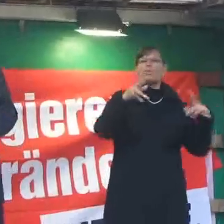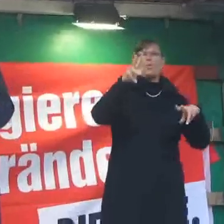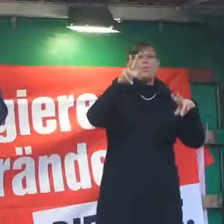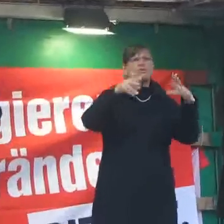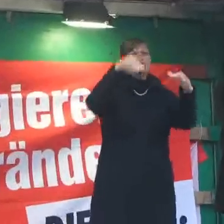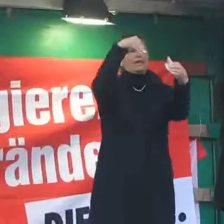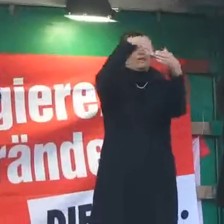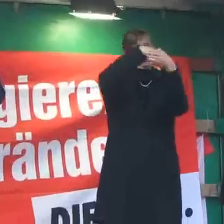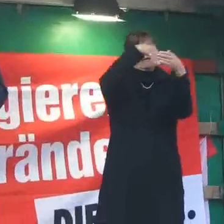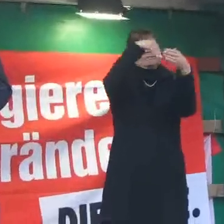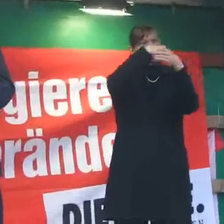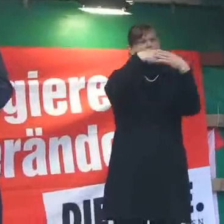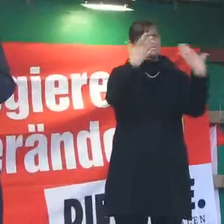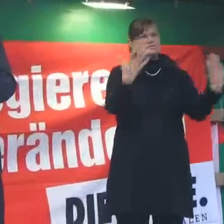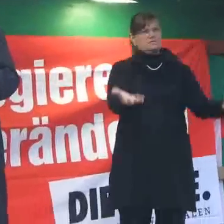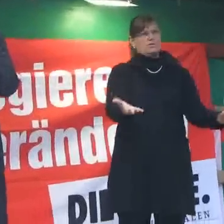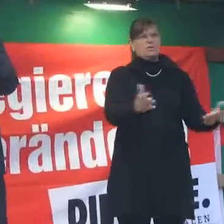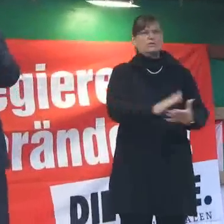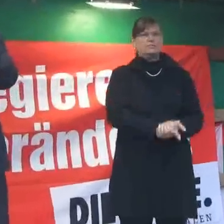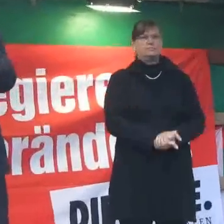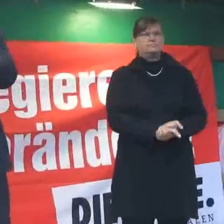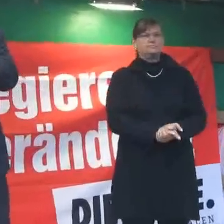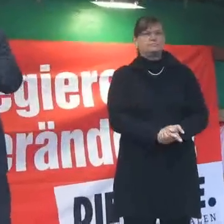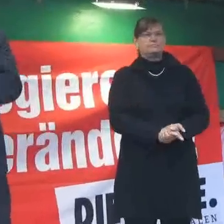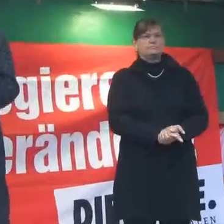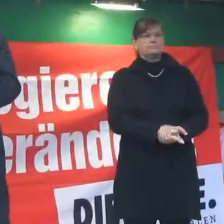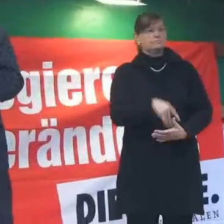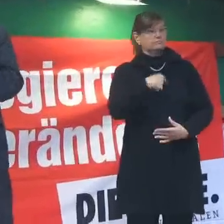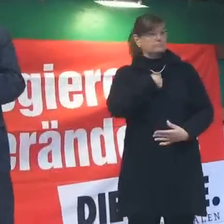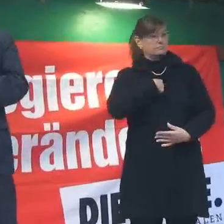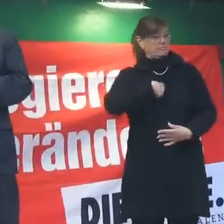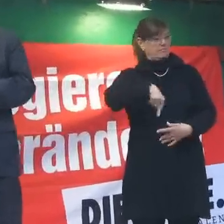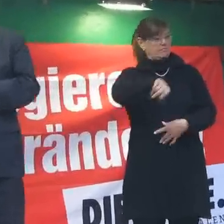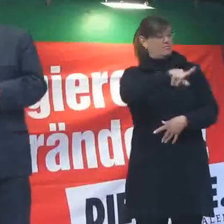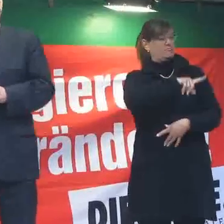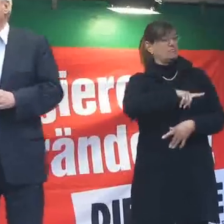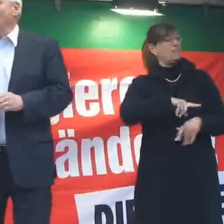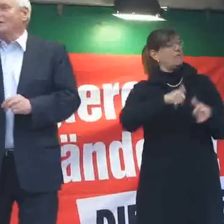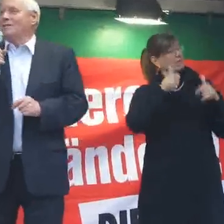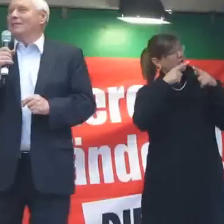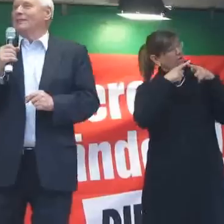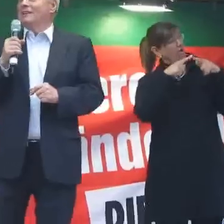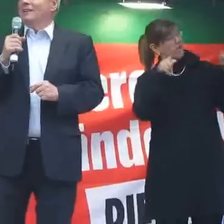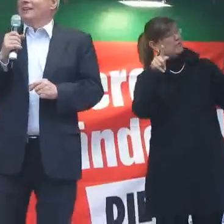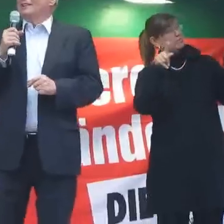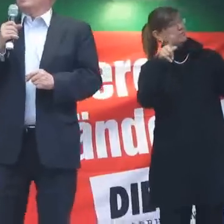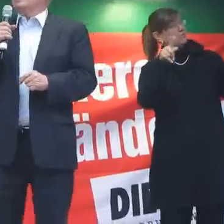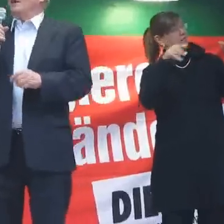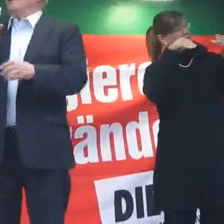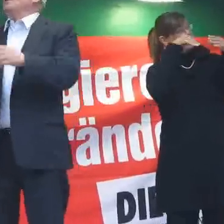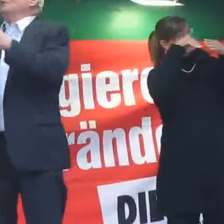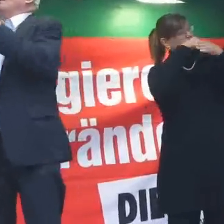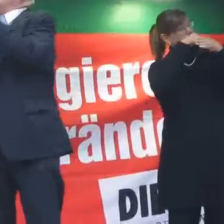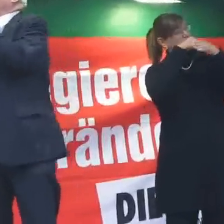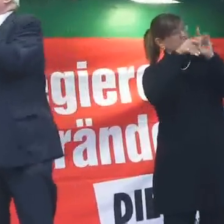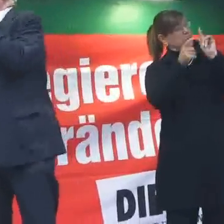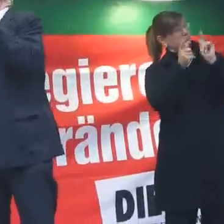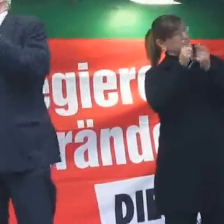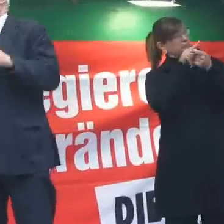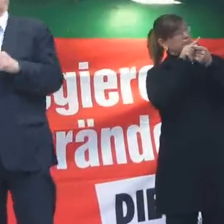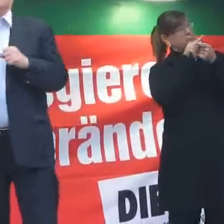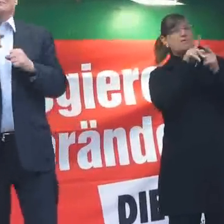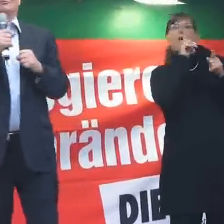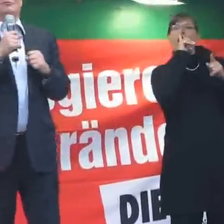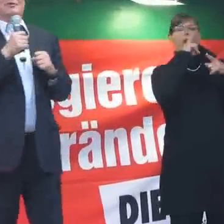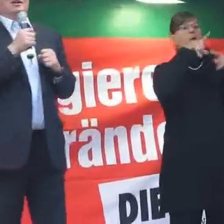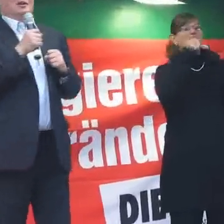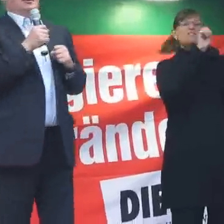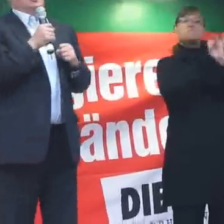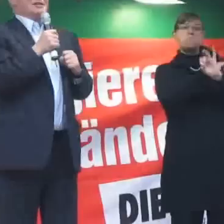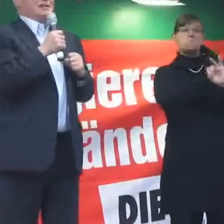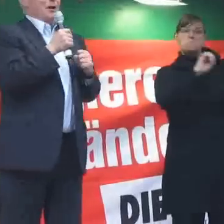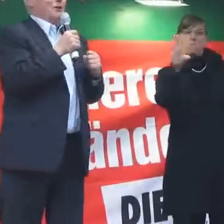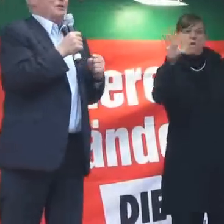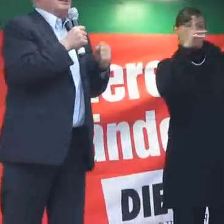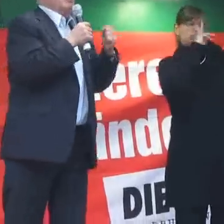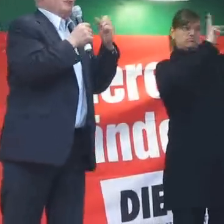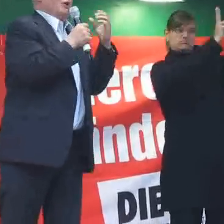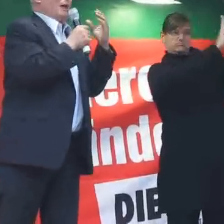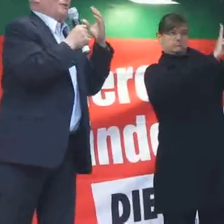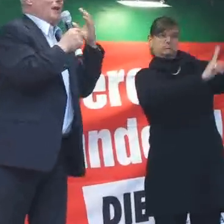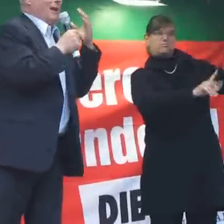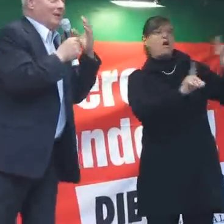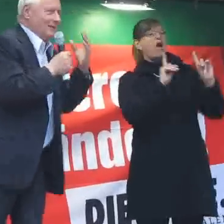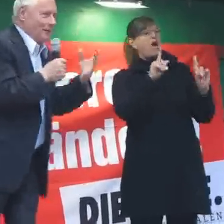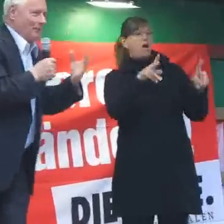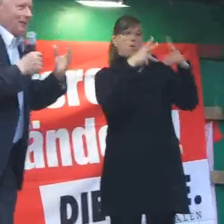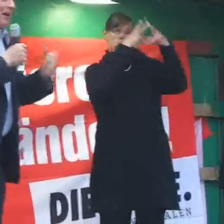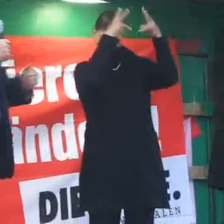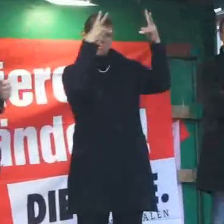meinen. Wir haben eine eigenwillige Definition von Demokratie, die Sie auch nicht in den Medien lesen und die Sie auch nicht in